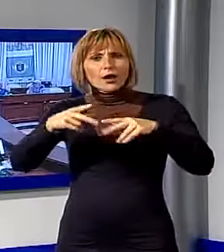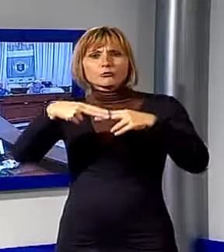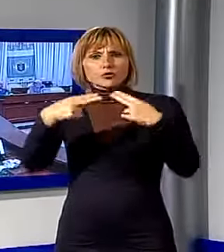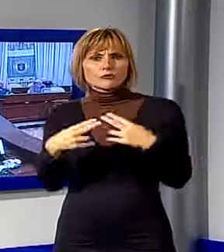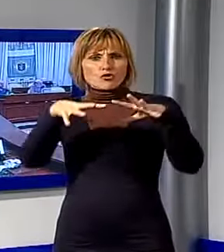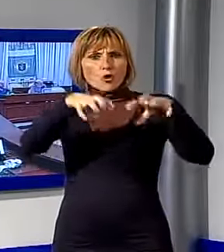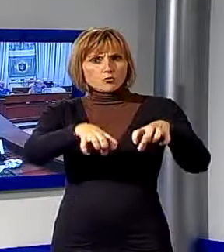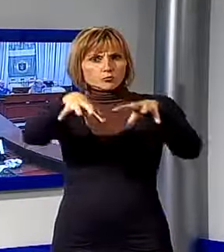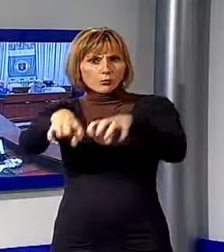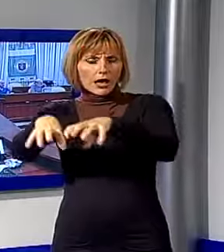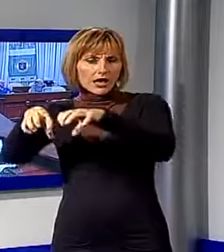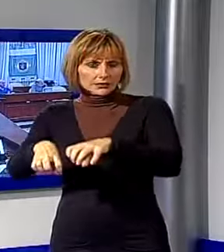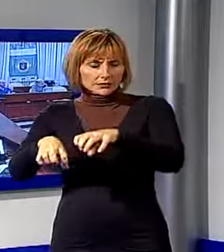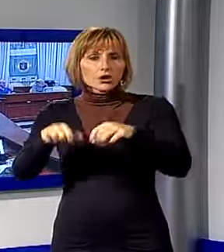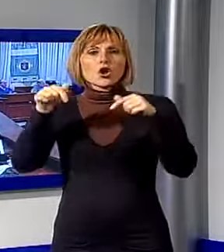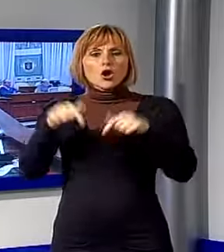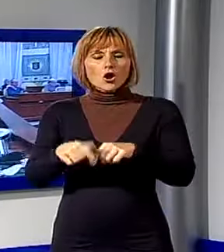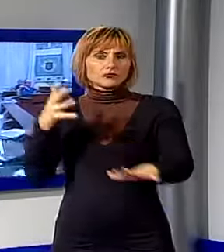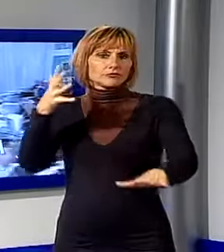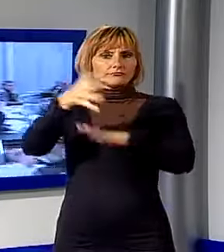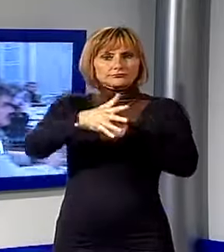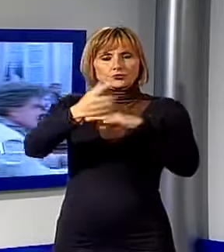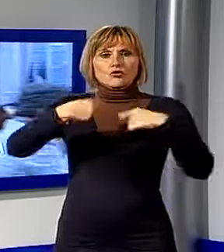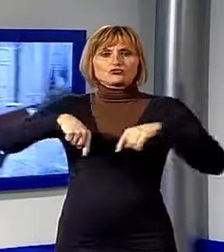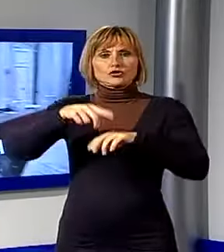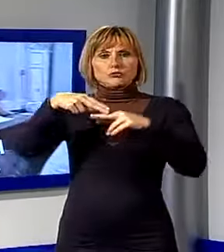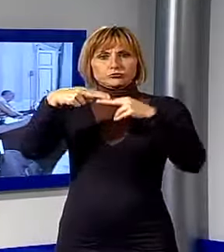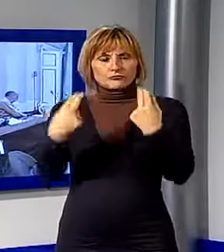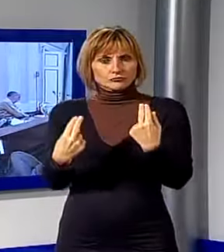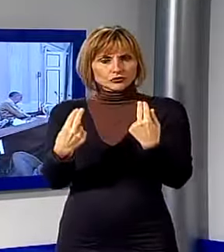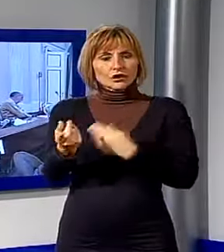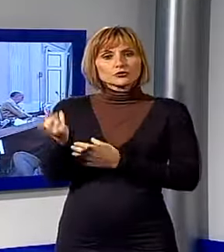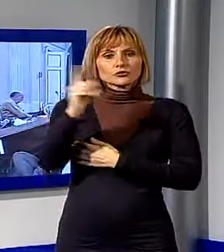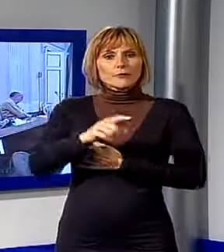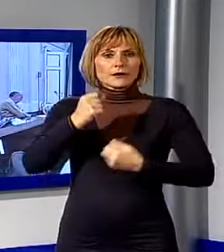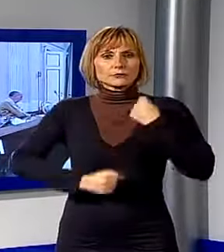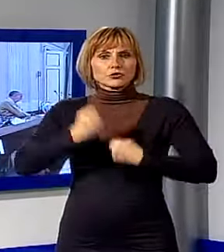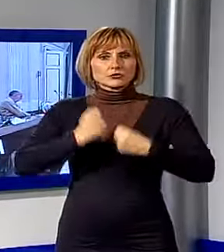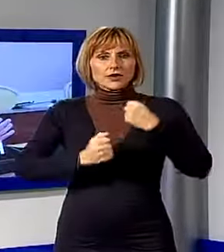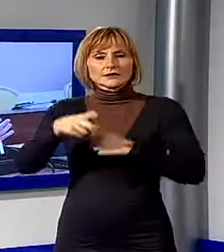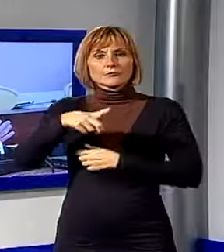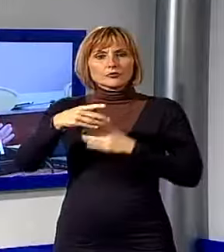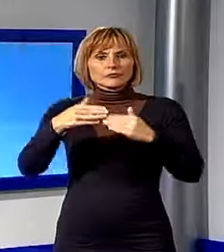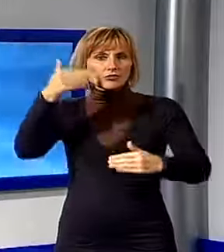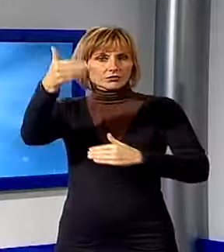lavoratori sono intervenuti durante il consiglio. Domani presidio di fronte a Palazzo Ducale.